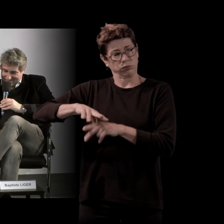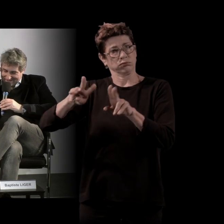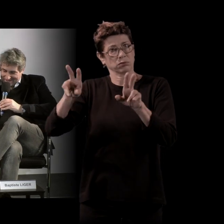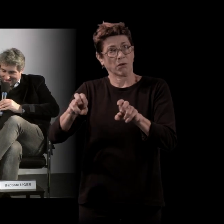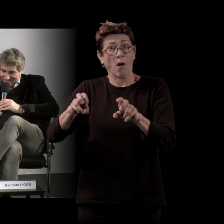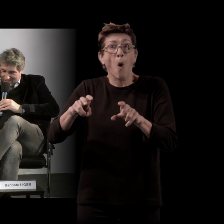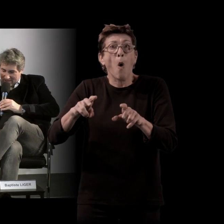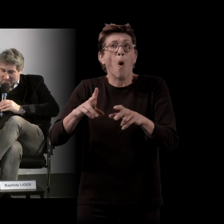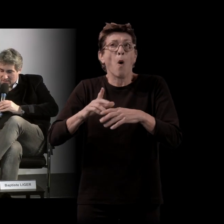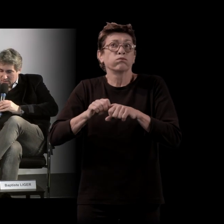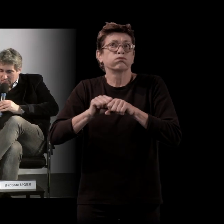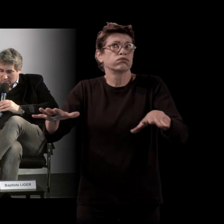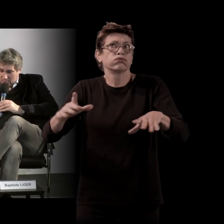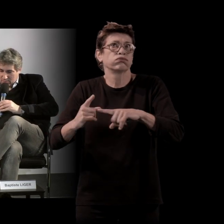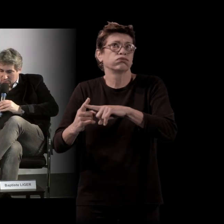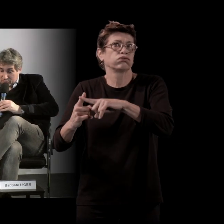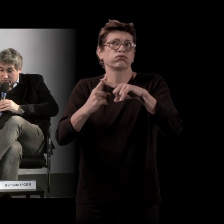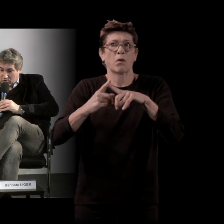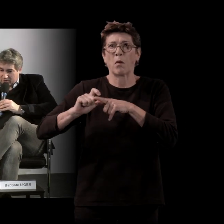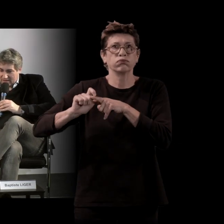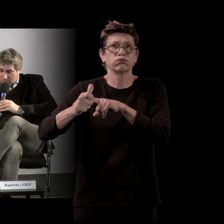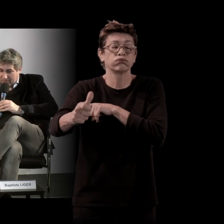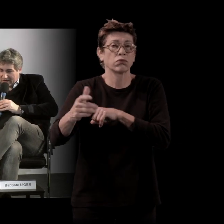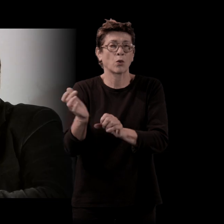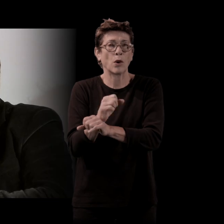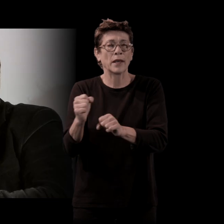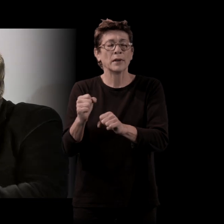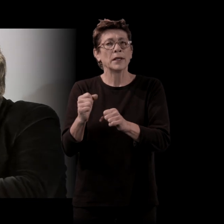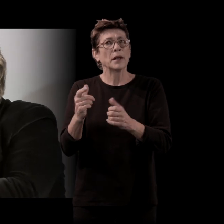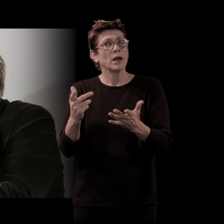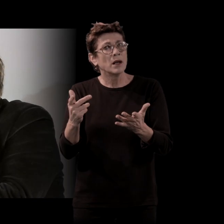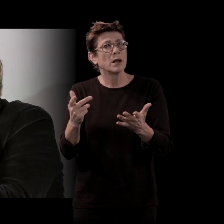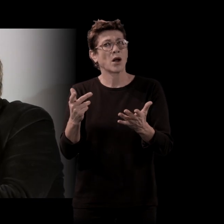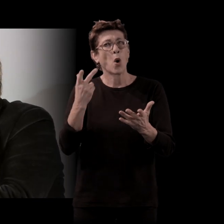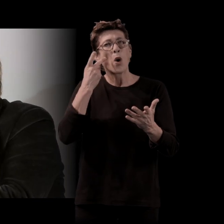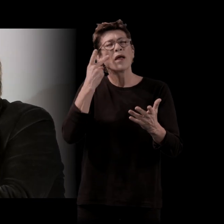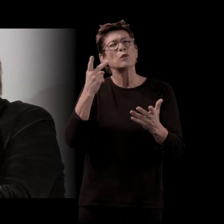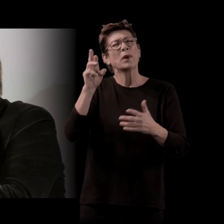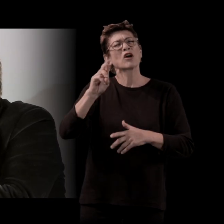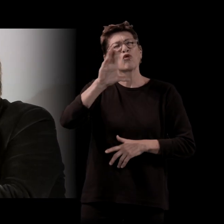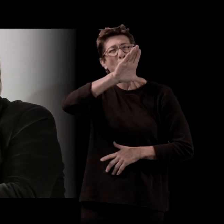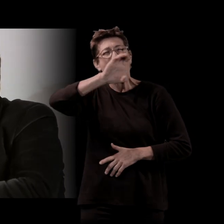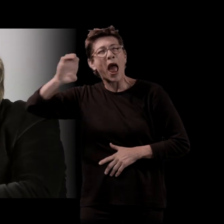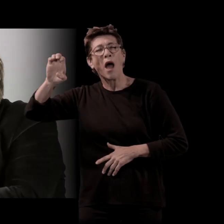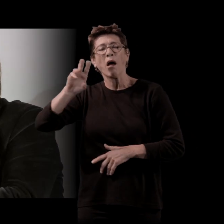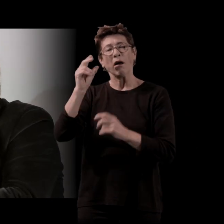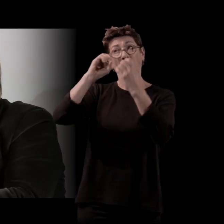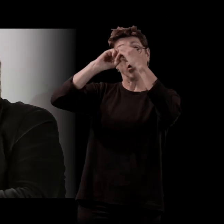incroyable. Mais on a vu le Grand Est différemment alors qu'on l'a devant les yeux d'une certaine manière. C'est un hommage à une région.